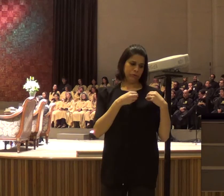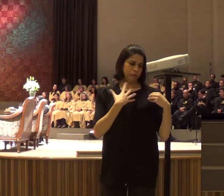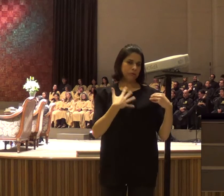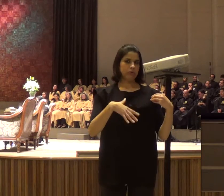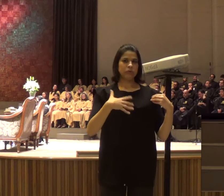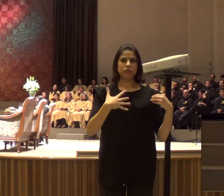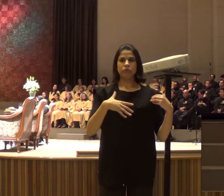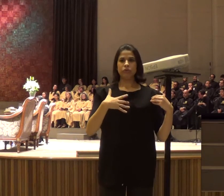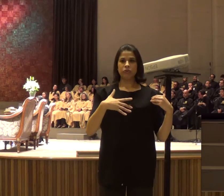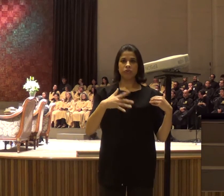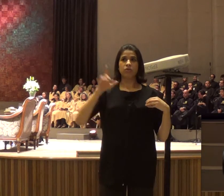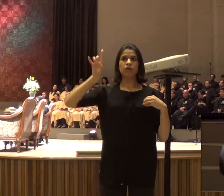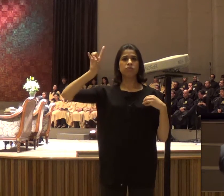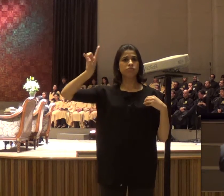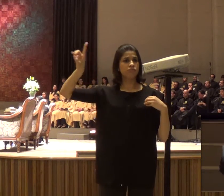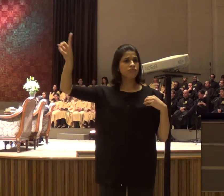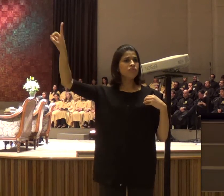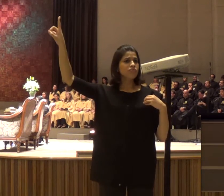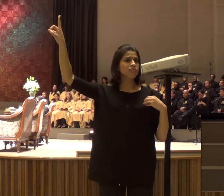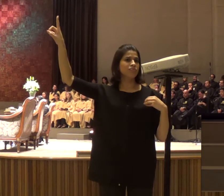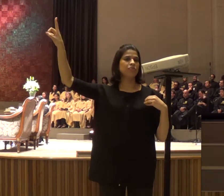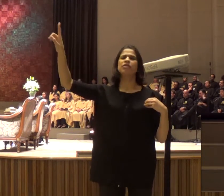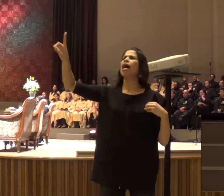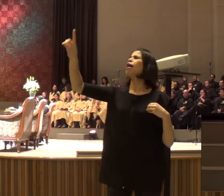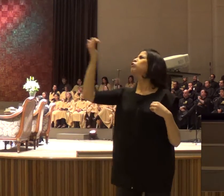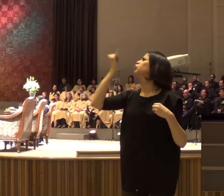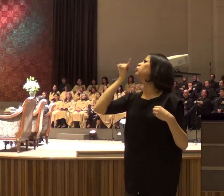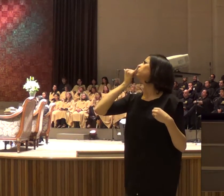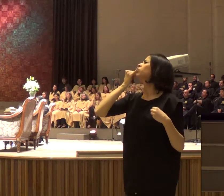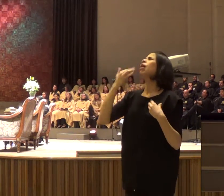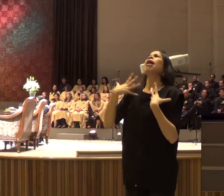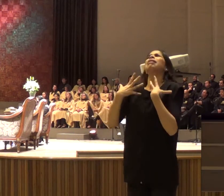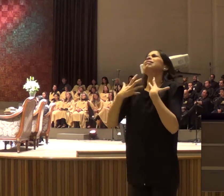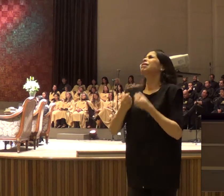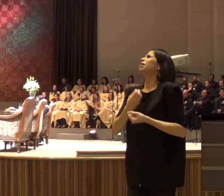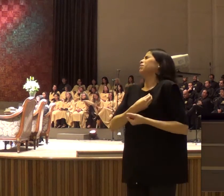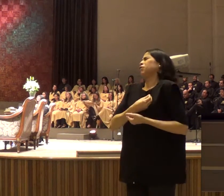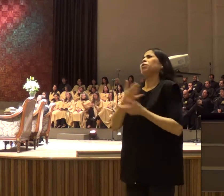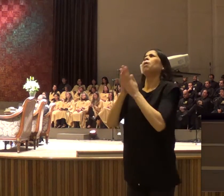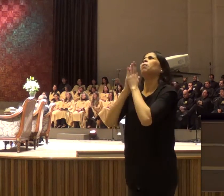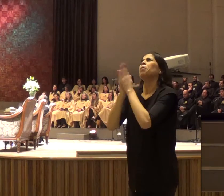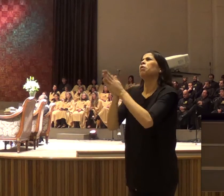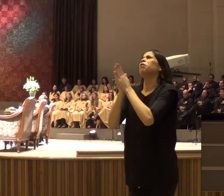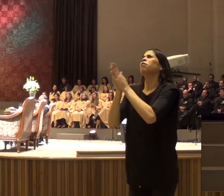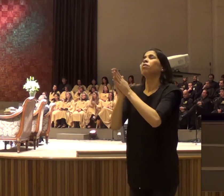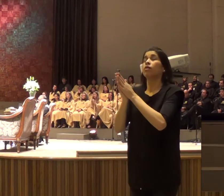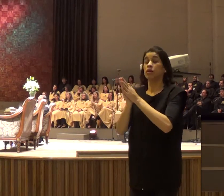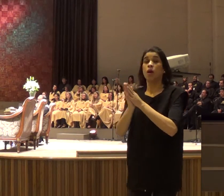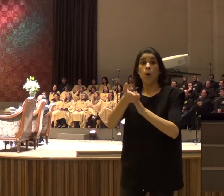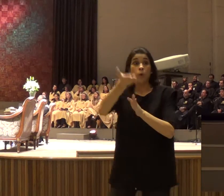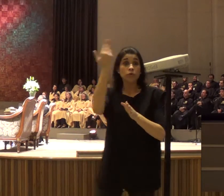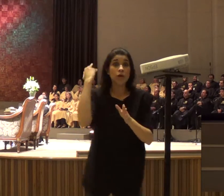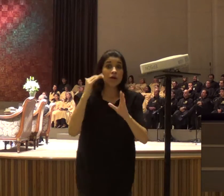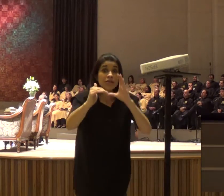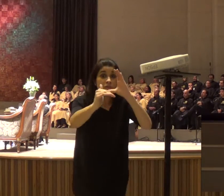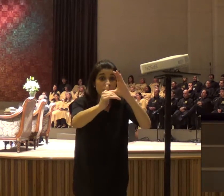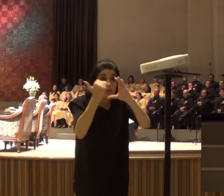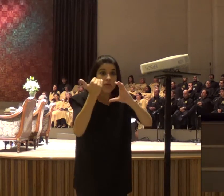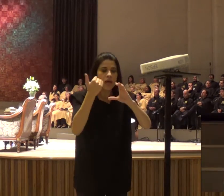porquê que Deus, não me aceita, outro dia, alguém me escreveu, um e-mail, dizendo assim, minha vida está assim, está